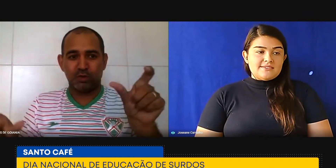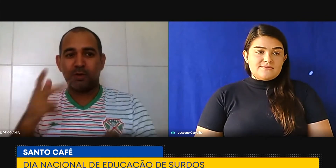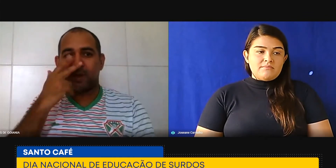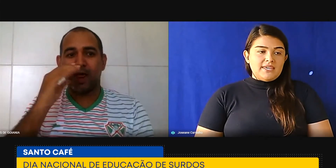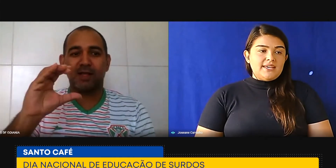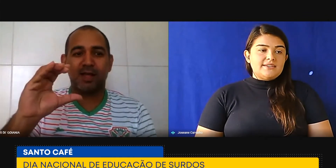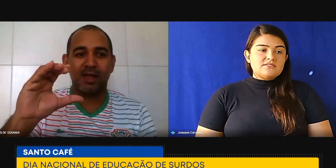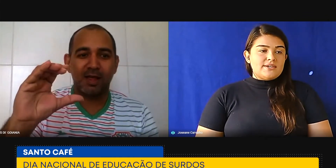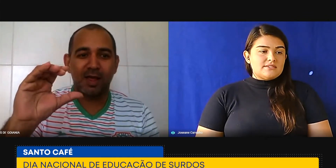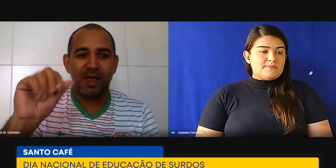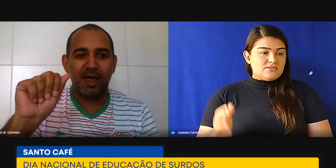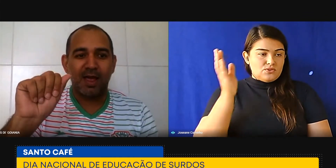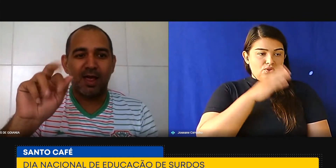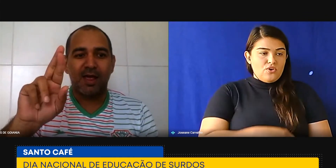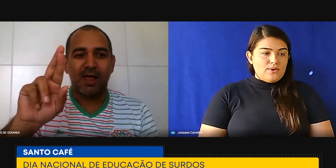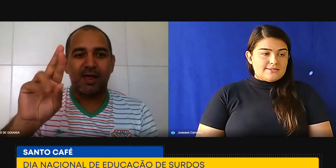essas famílias, com essas pessoas.